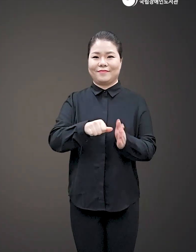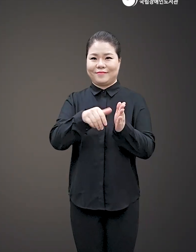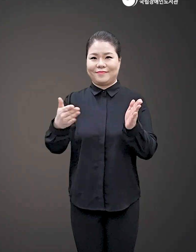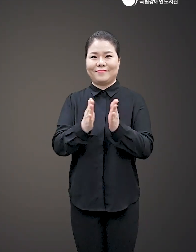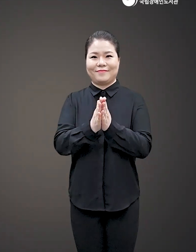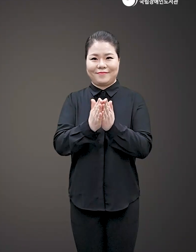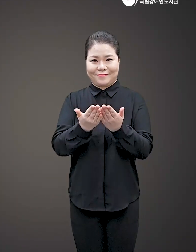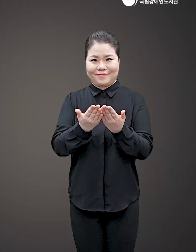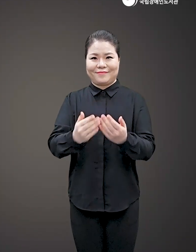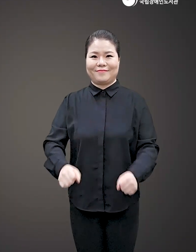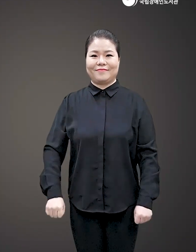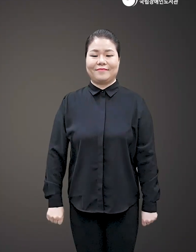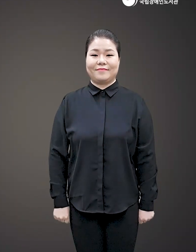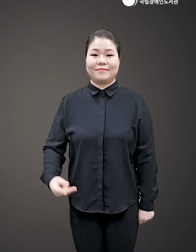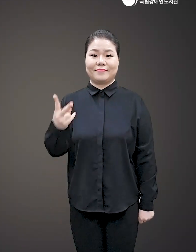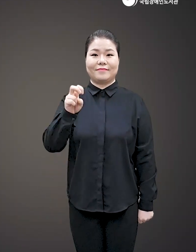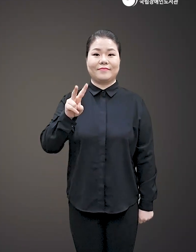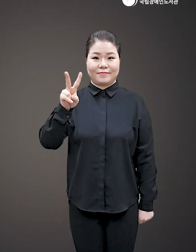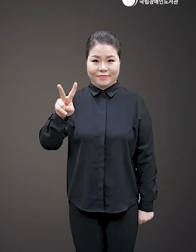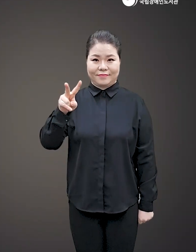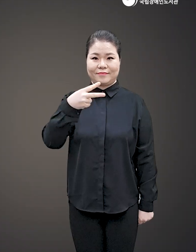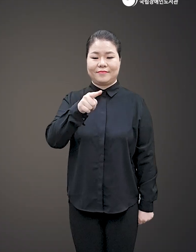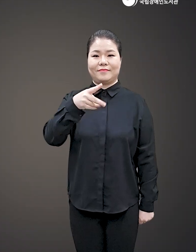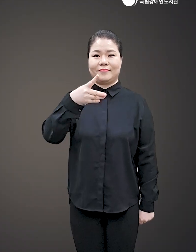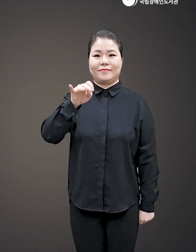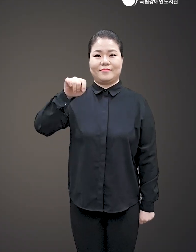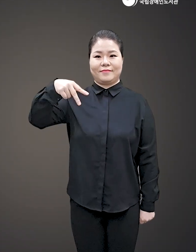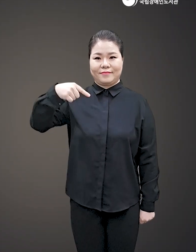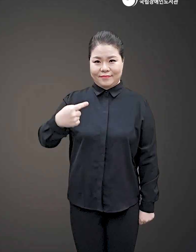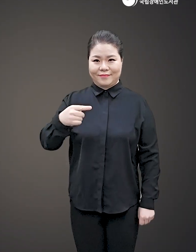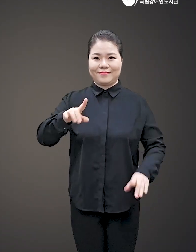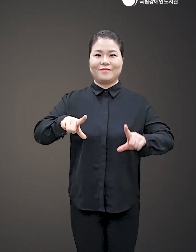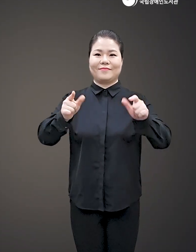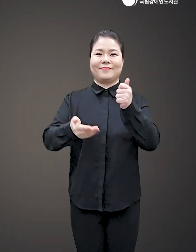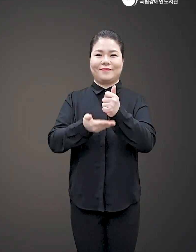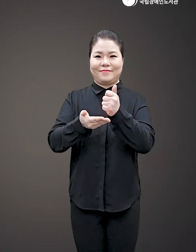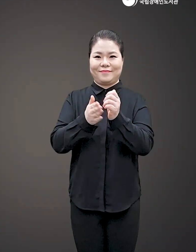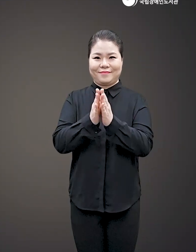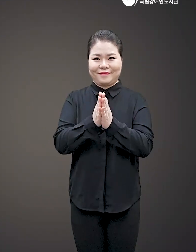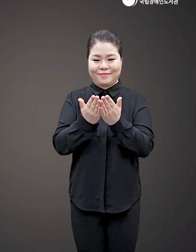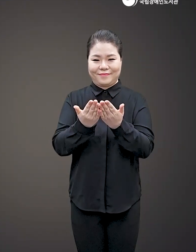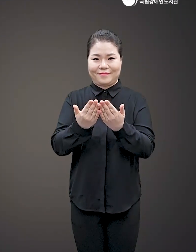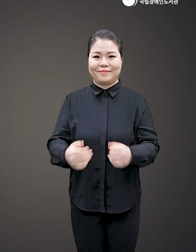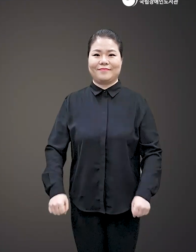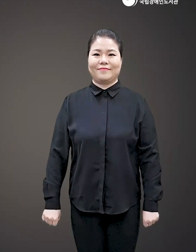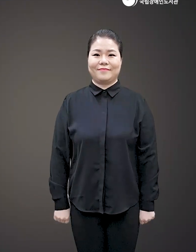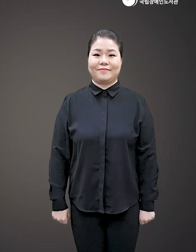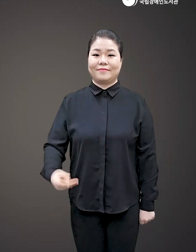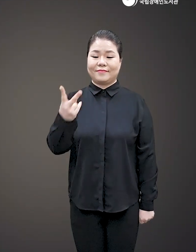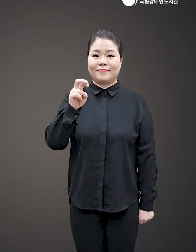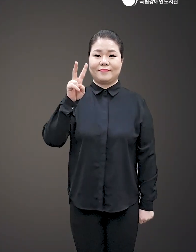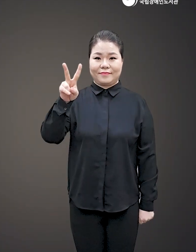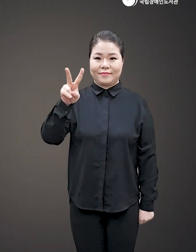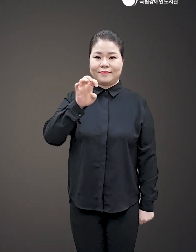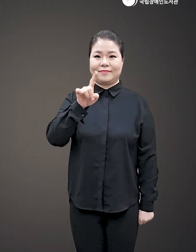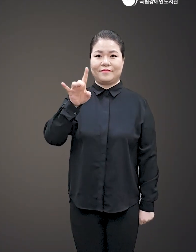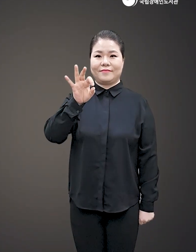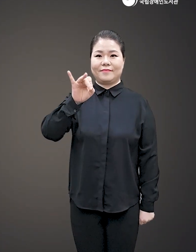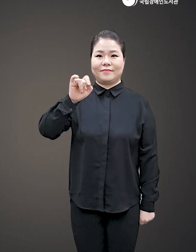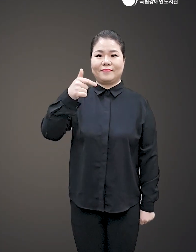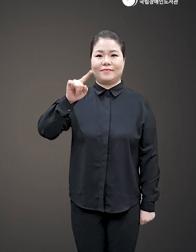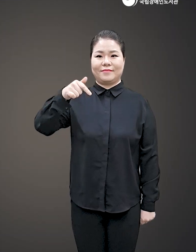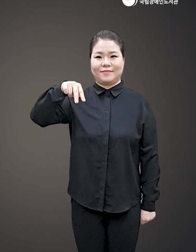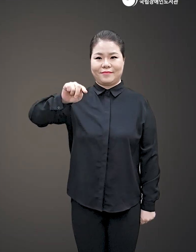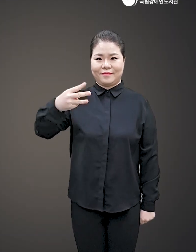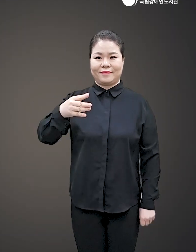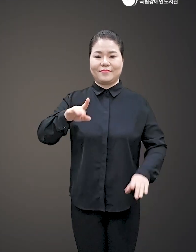2022 더 타임스 올해의 채 2022 파이낸셜 타임스